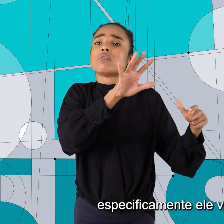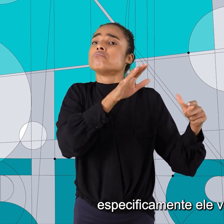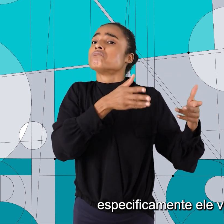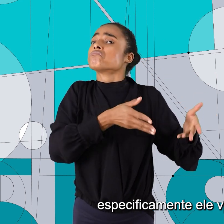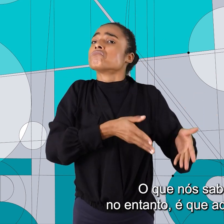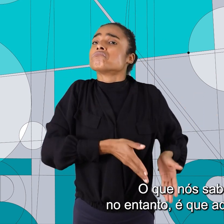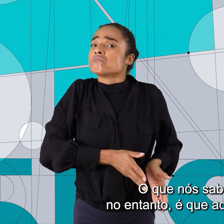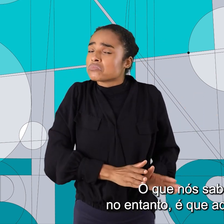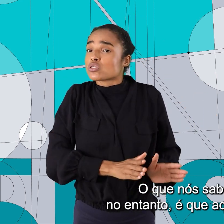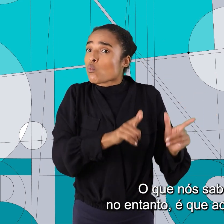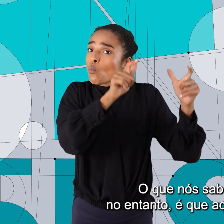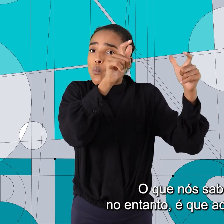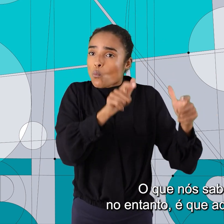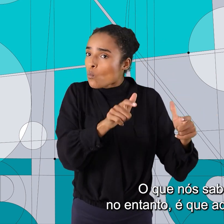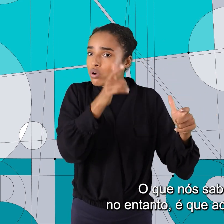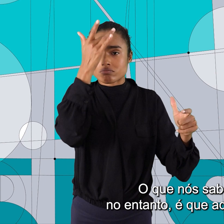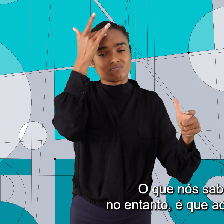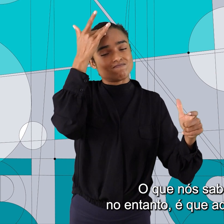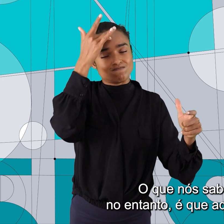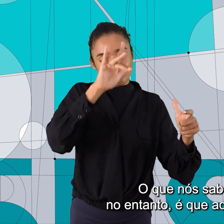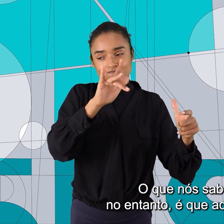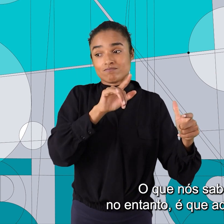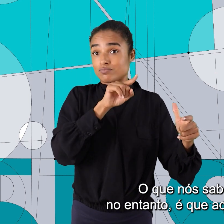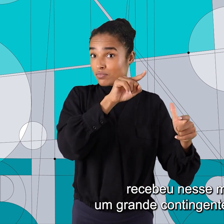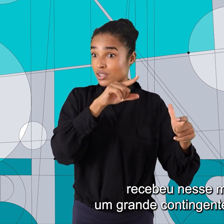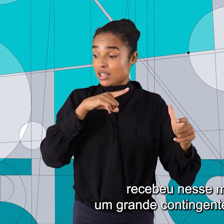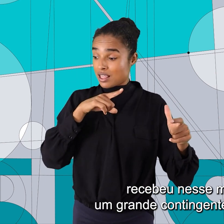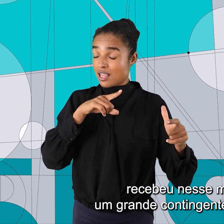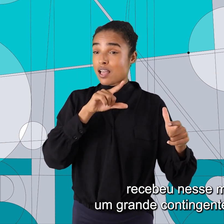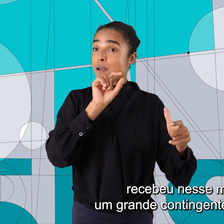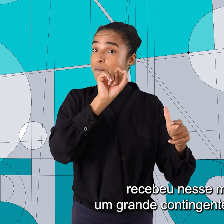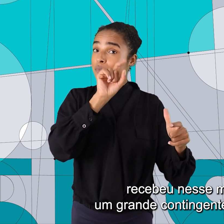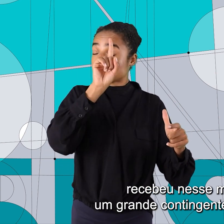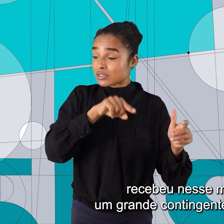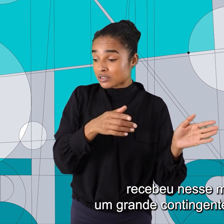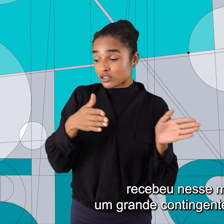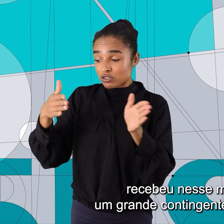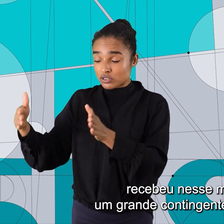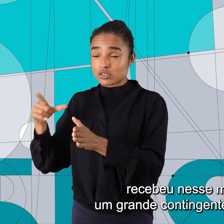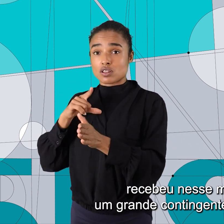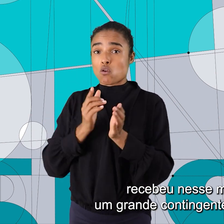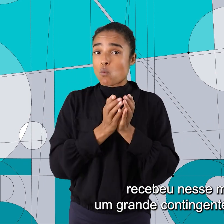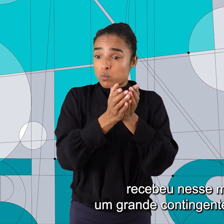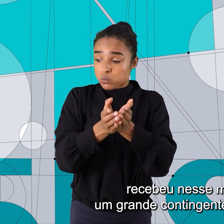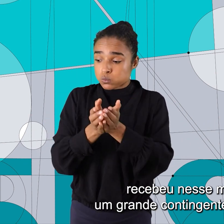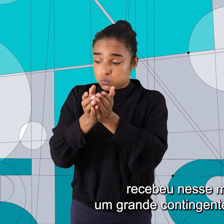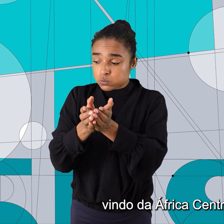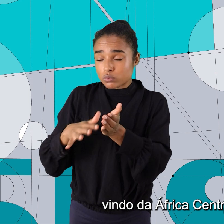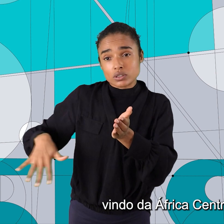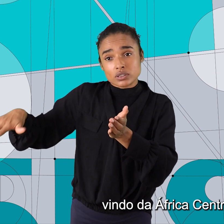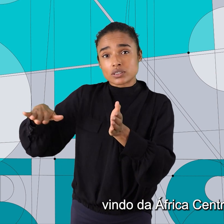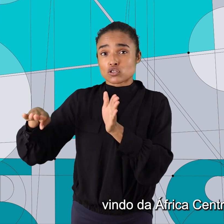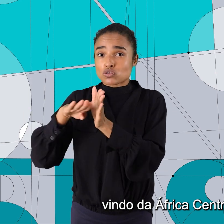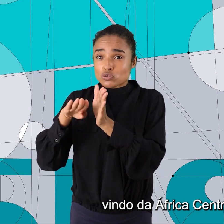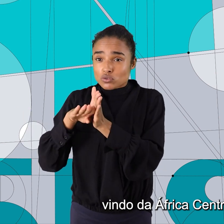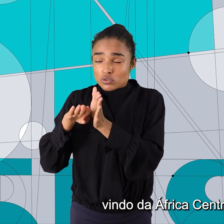da África. O que nós sabemos, no entanto, é que aquela região recebeu, nesse momento, um grande contingente de escravos